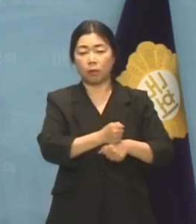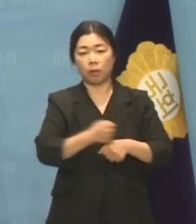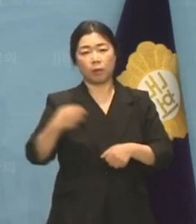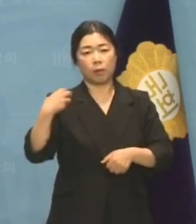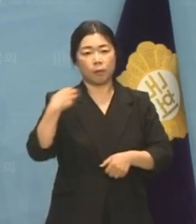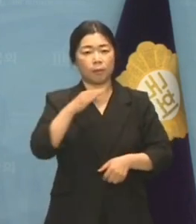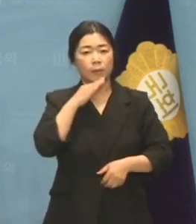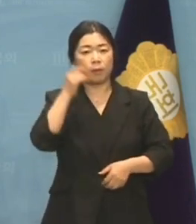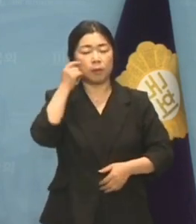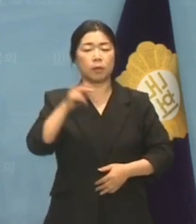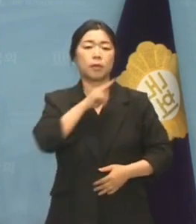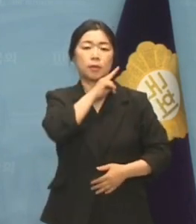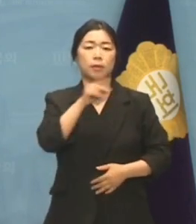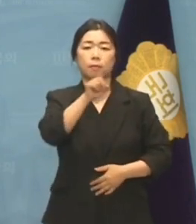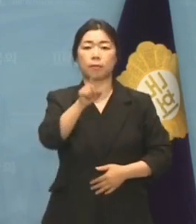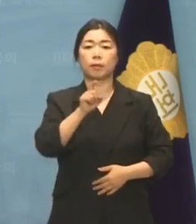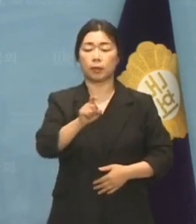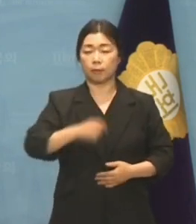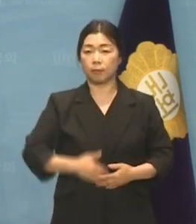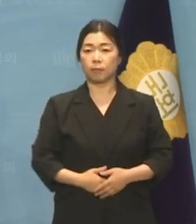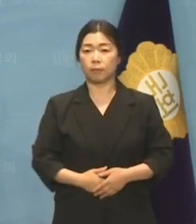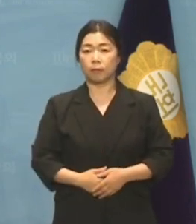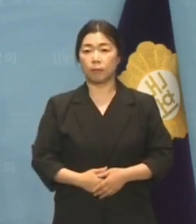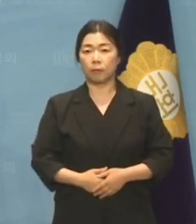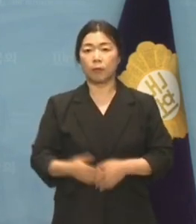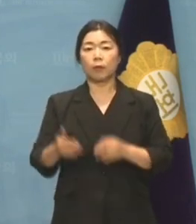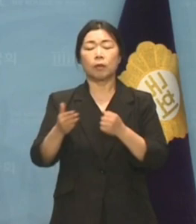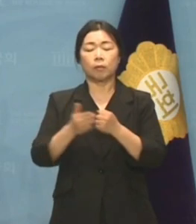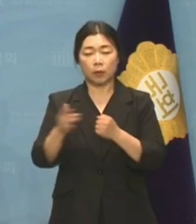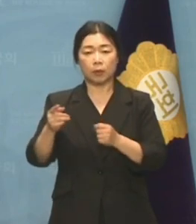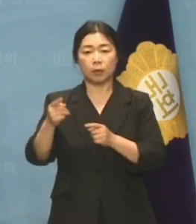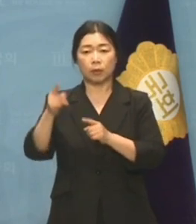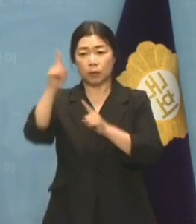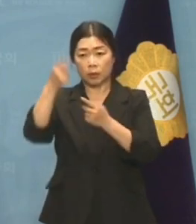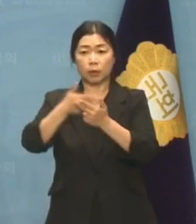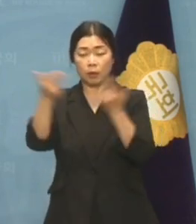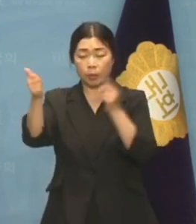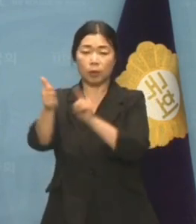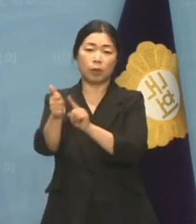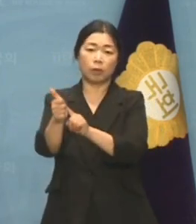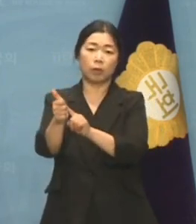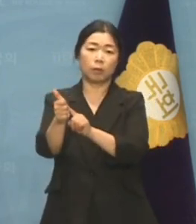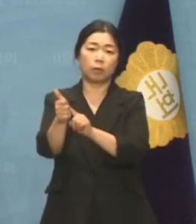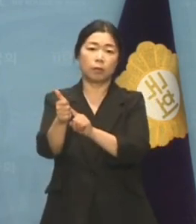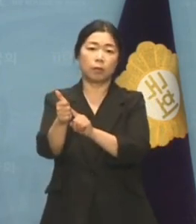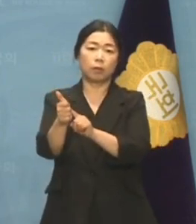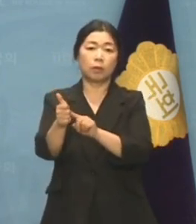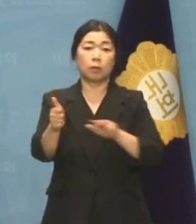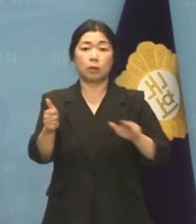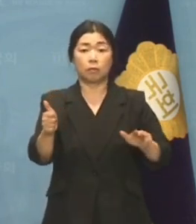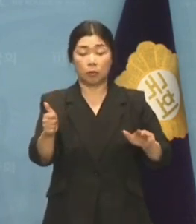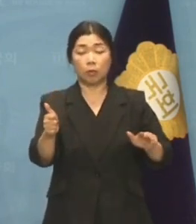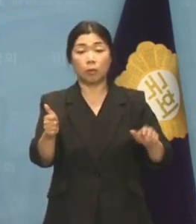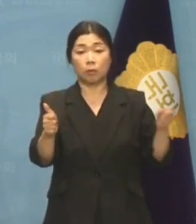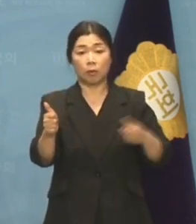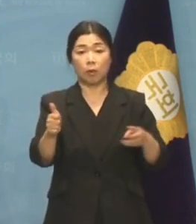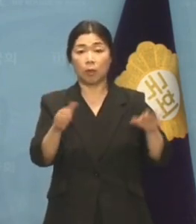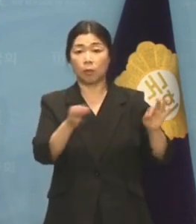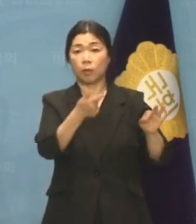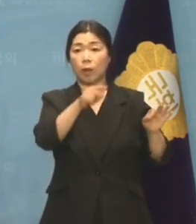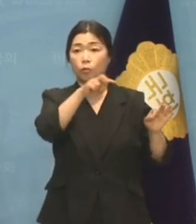상황입니다. 이러니 이재명 대표가 이장임을 맡고 있는 재명인의 마을에서는 아직도